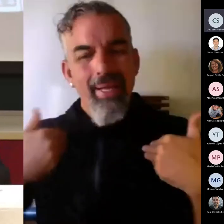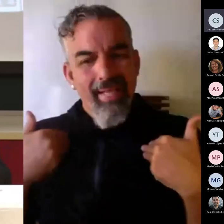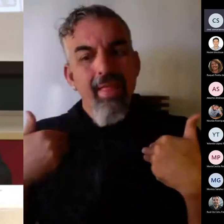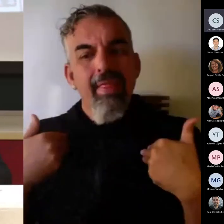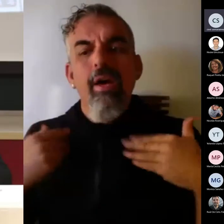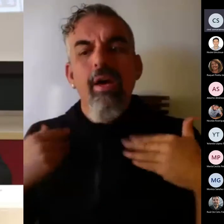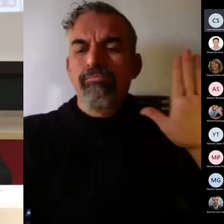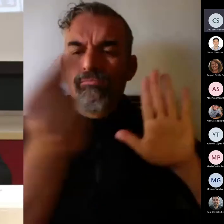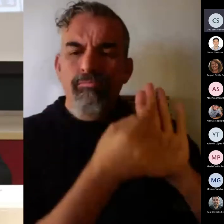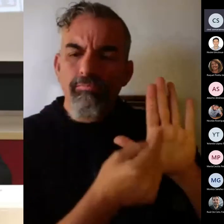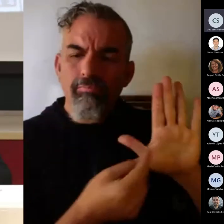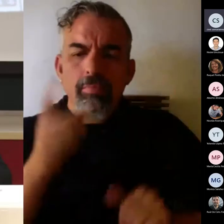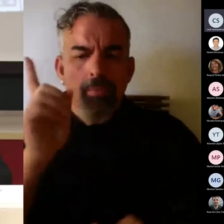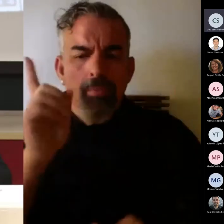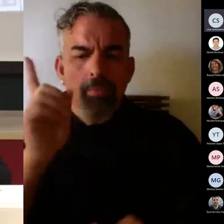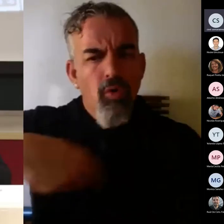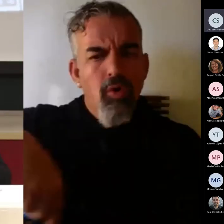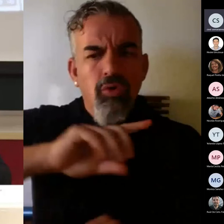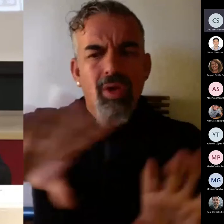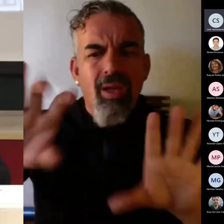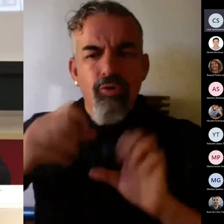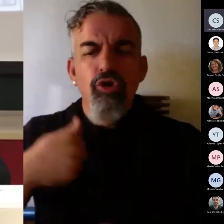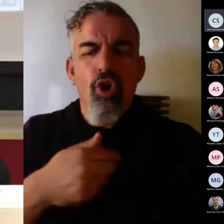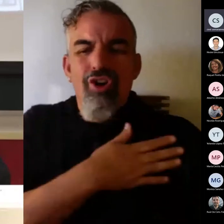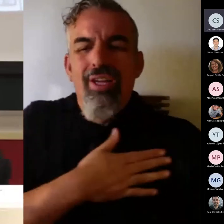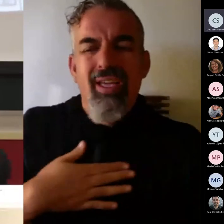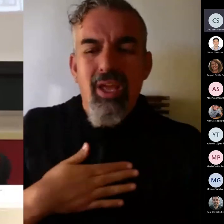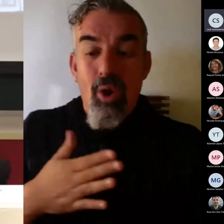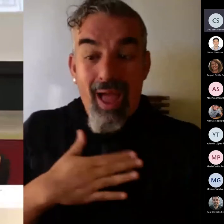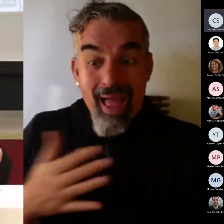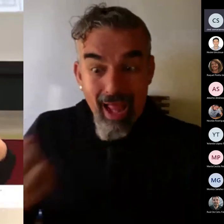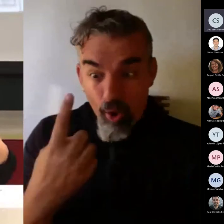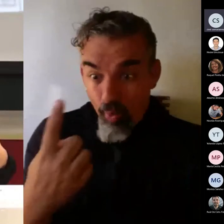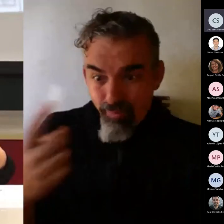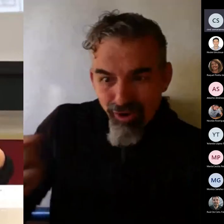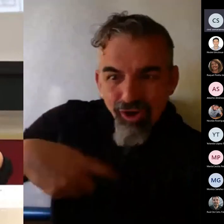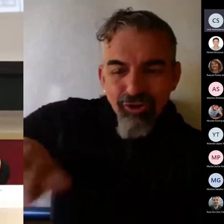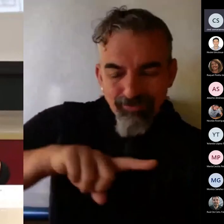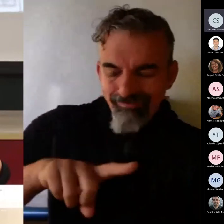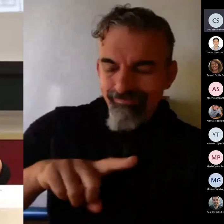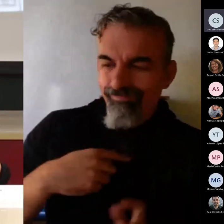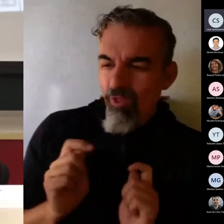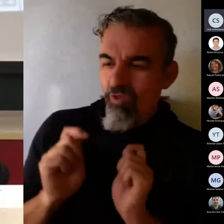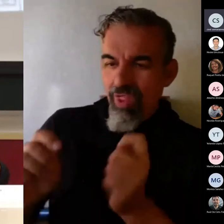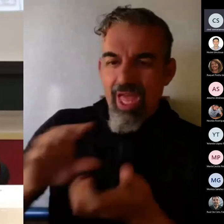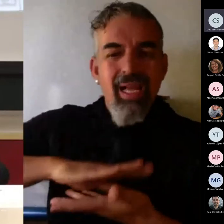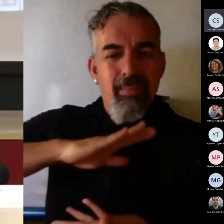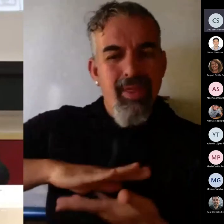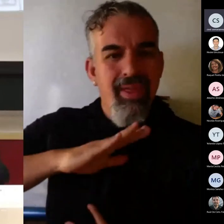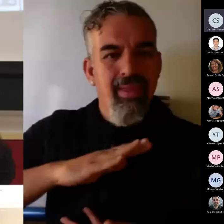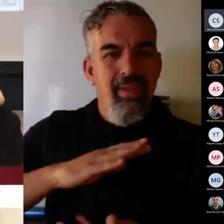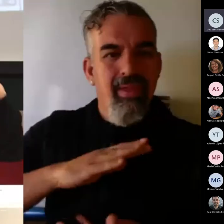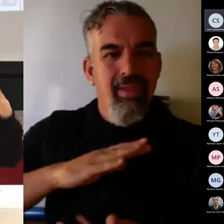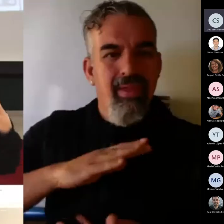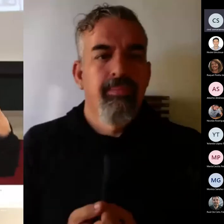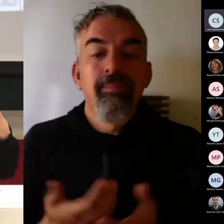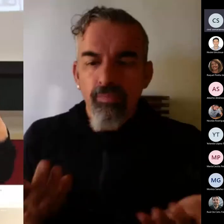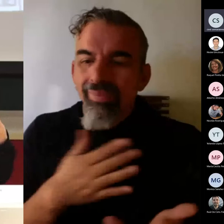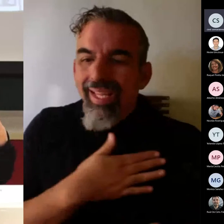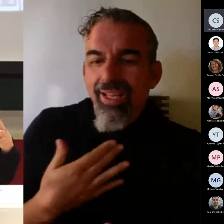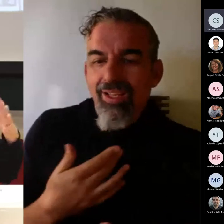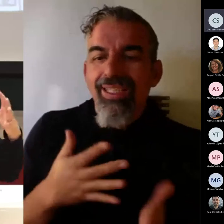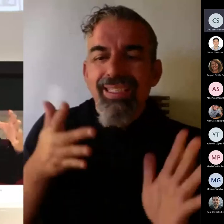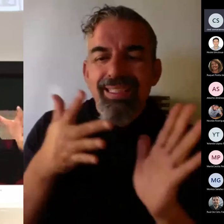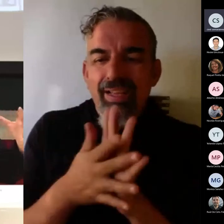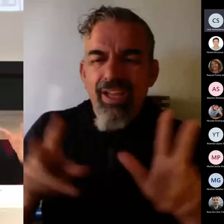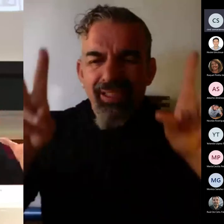aprendiendo o hemos aprendido a decir yo quiero que mis alumnos sean capaces de. Ya no es ofrecer un